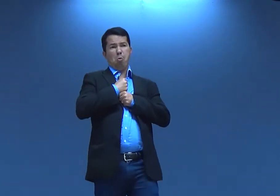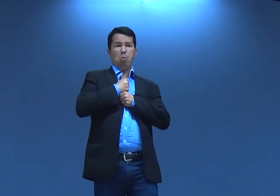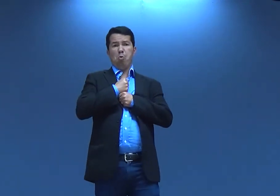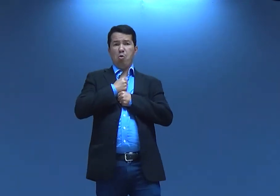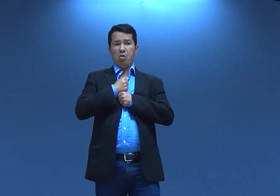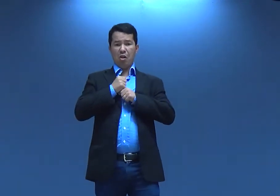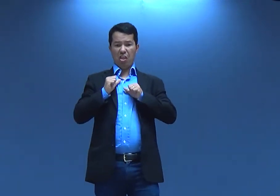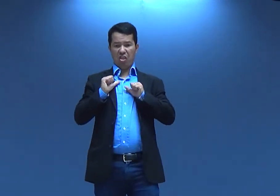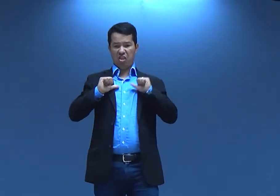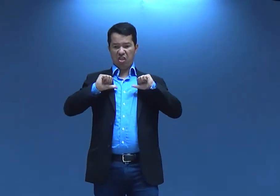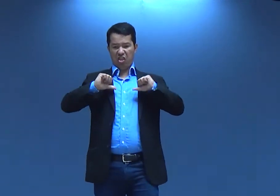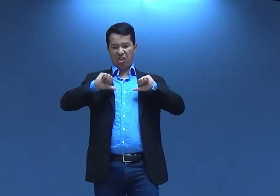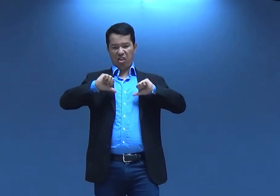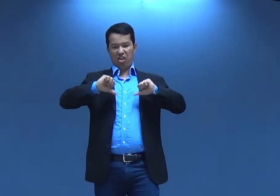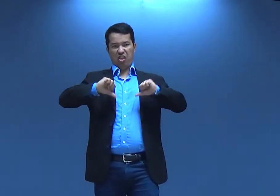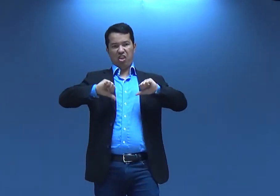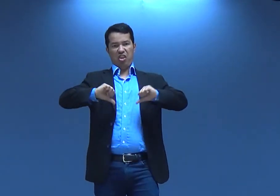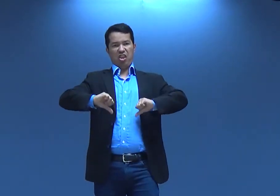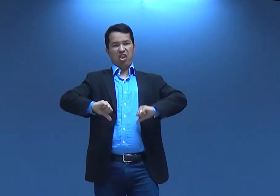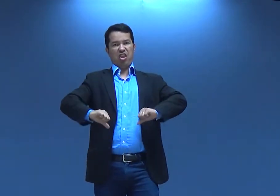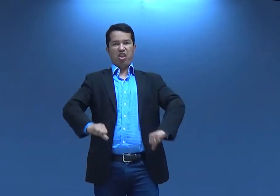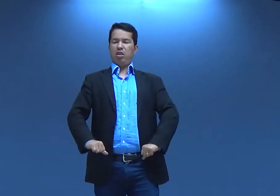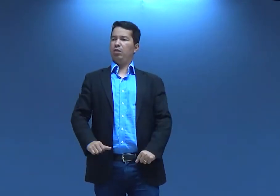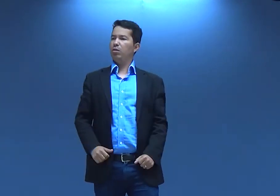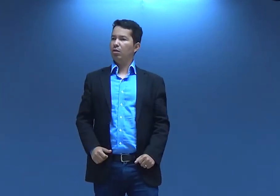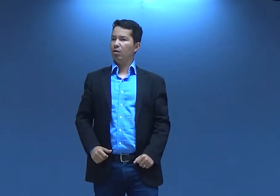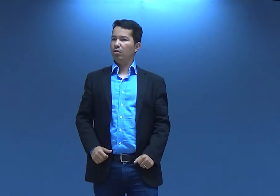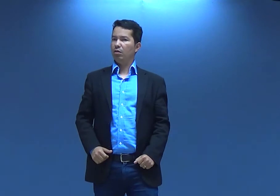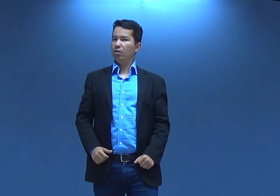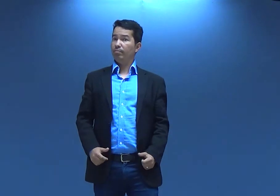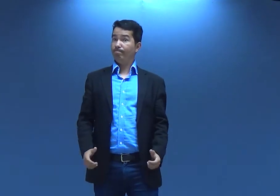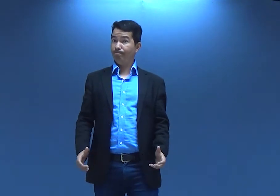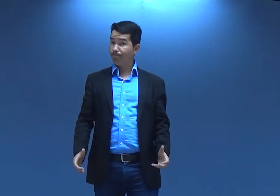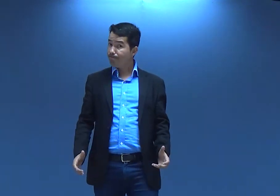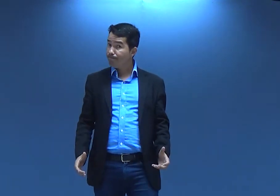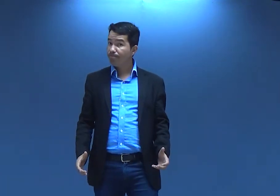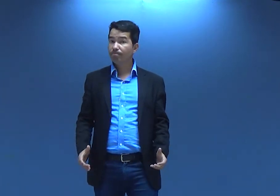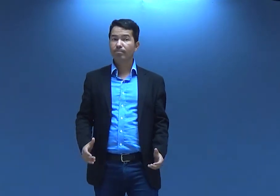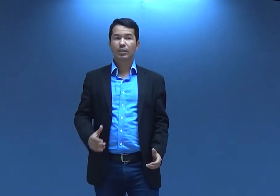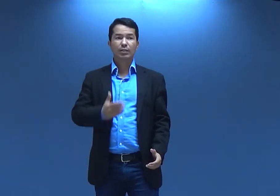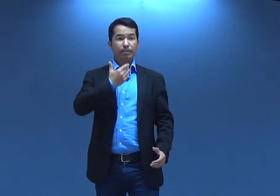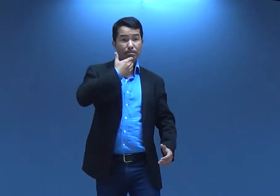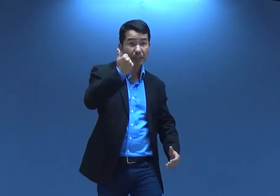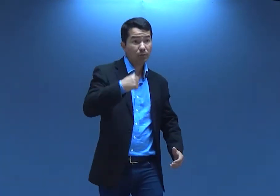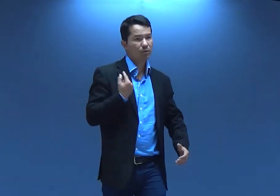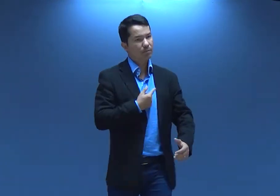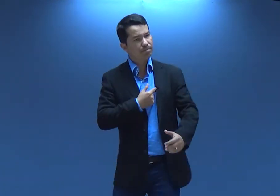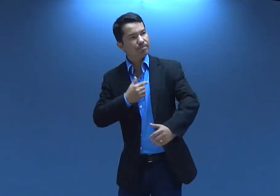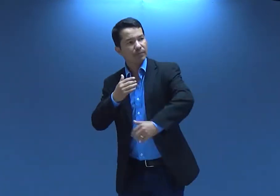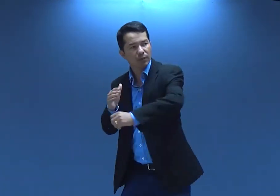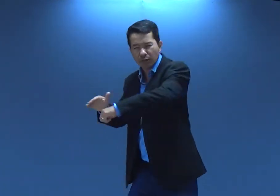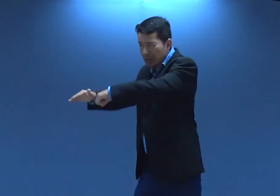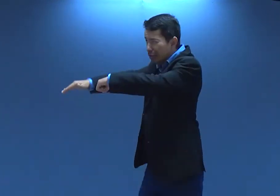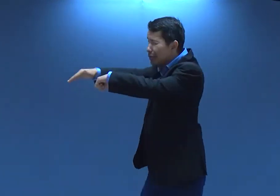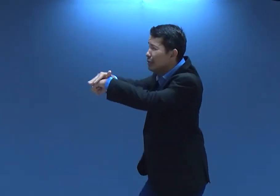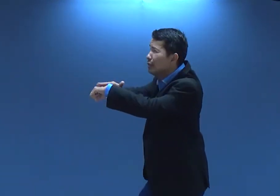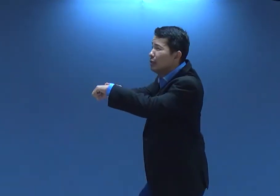segurando, né? E isso vai fazendo com que você sinta cada vez pior, não é verdade? Então, o que que é melhor?